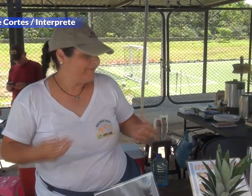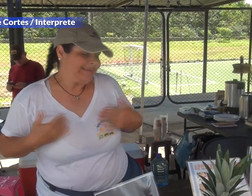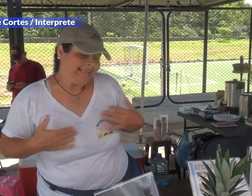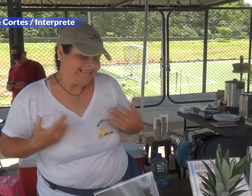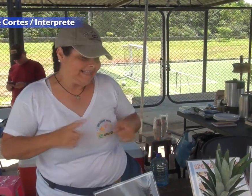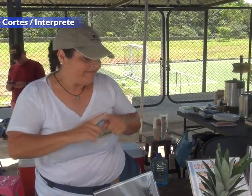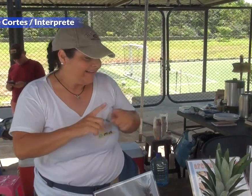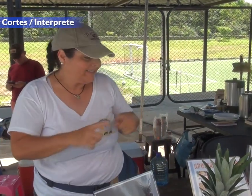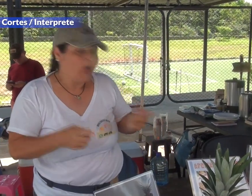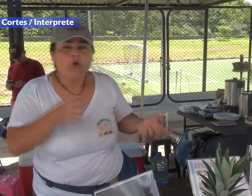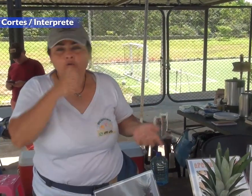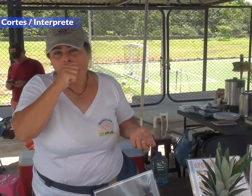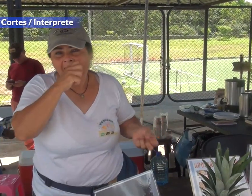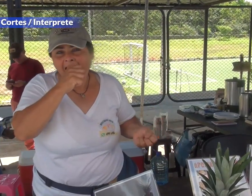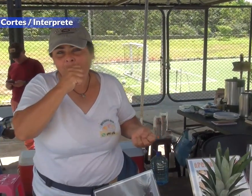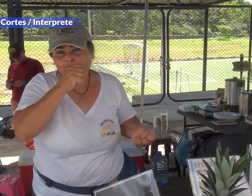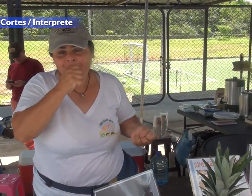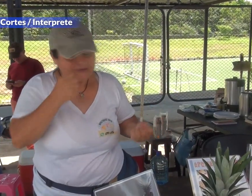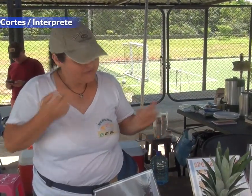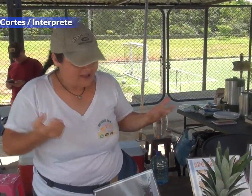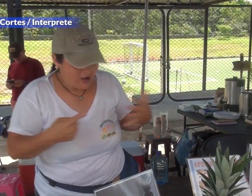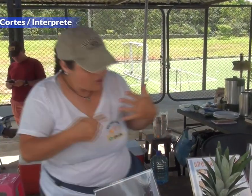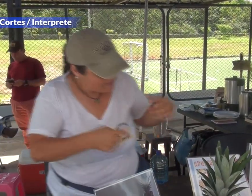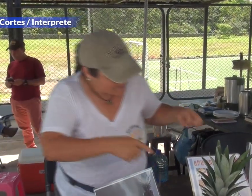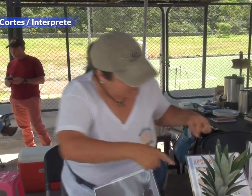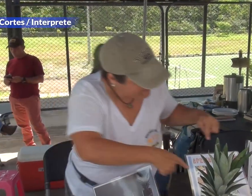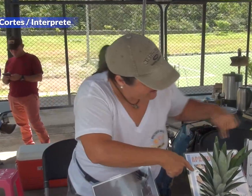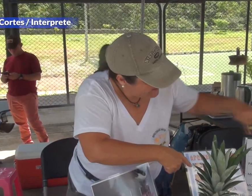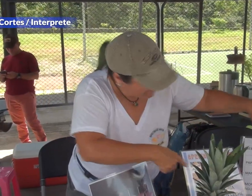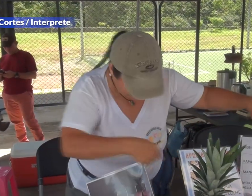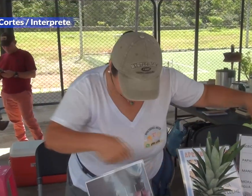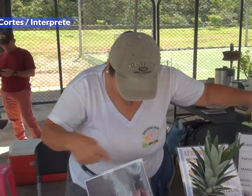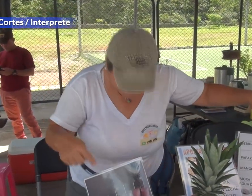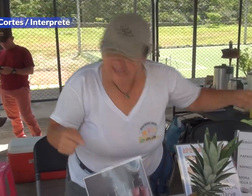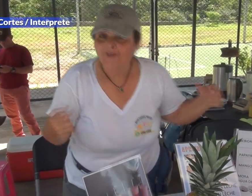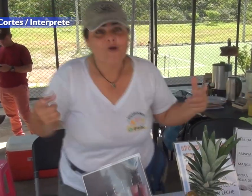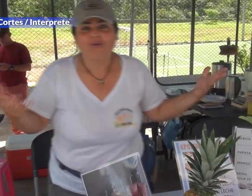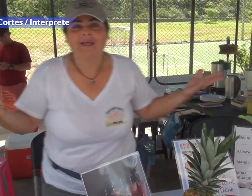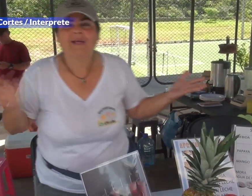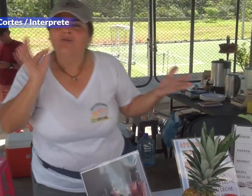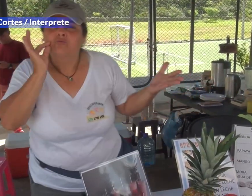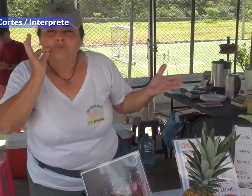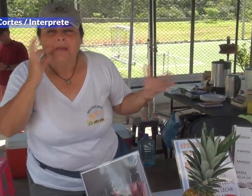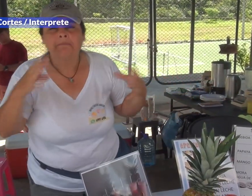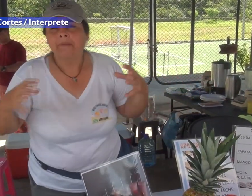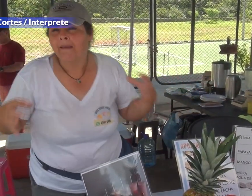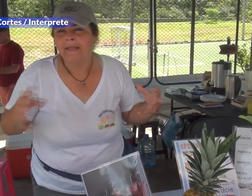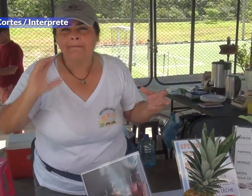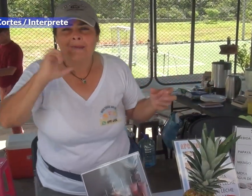en este tipo de alimentos. Apretados Anita, también tienen batidos. Ahí pueden ver los precios.